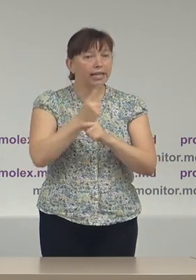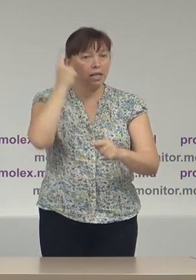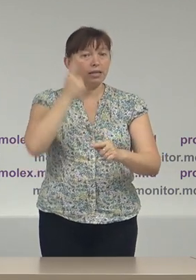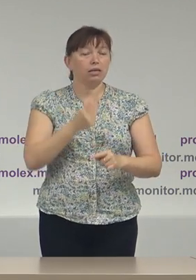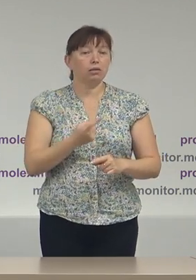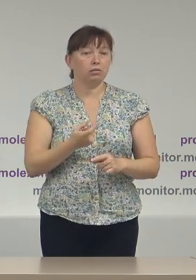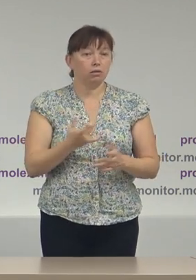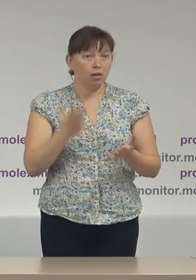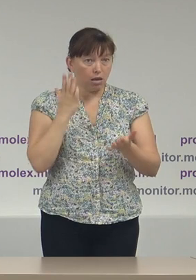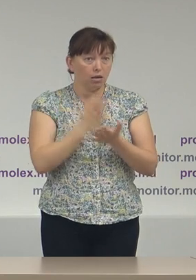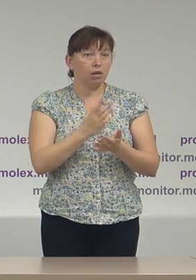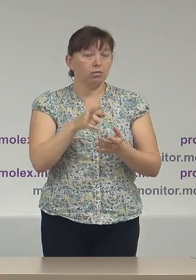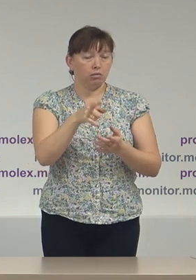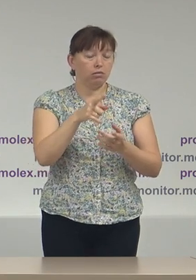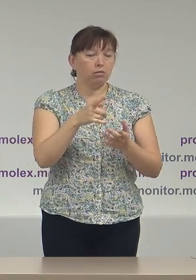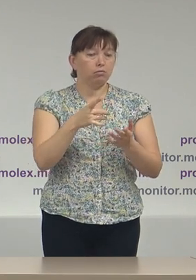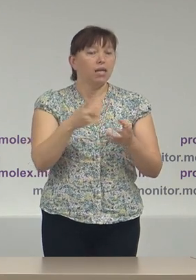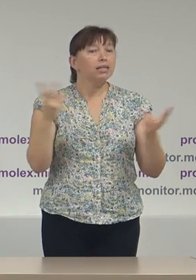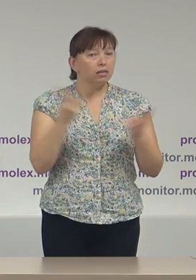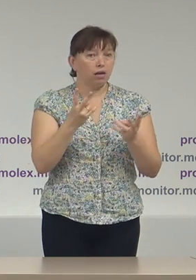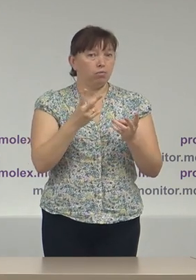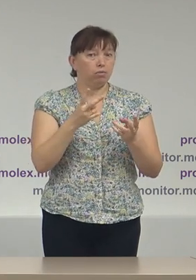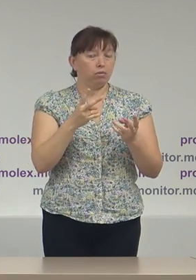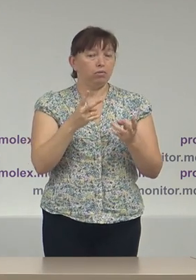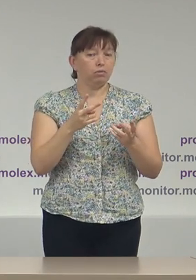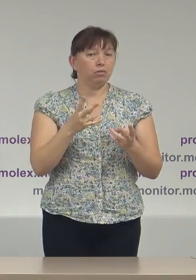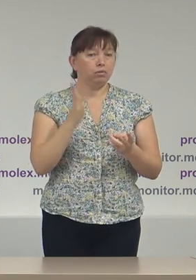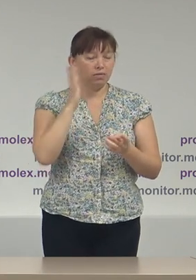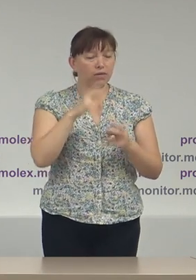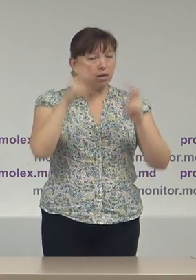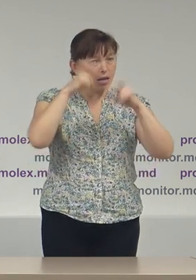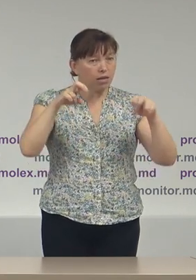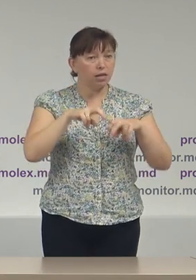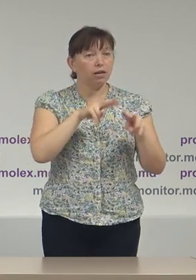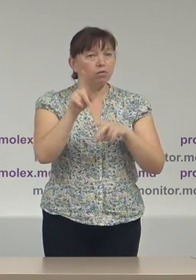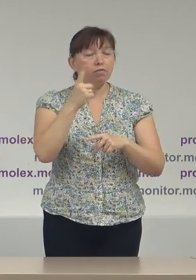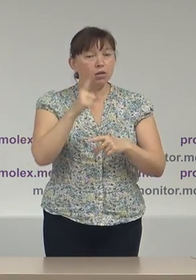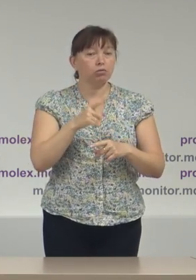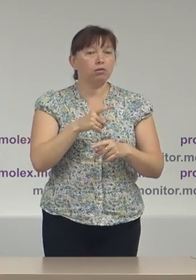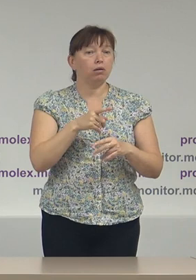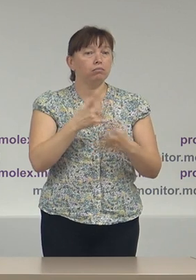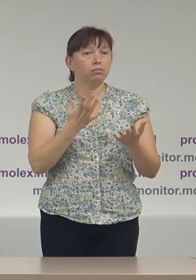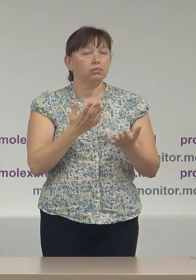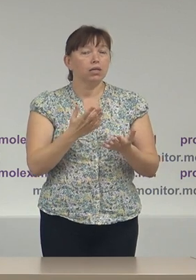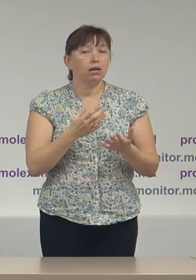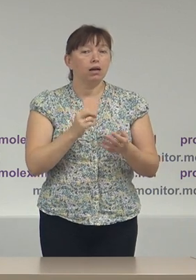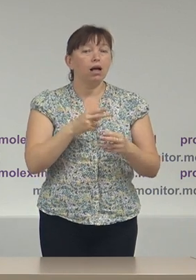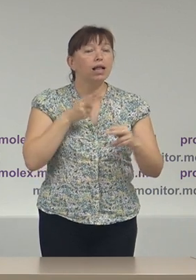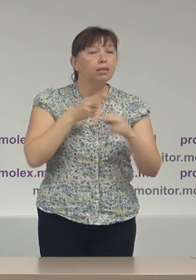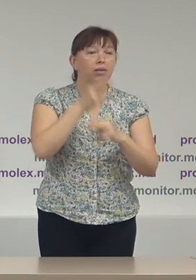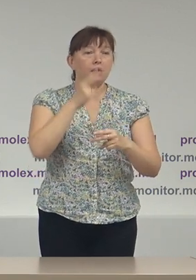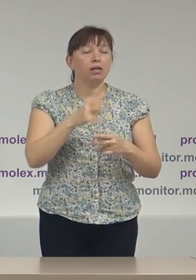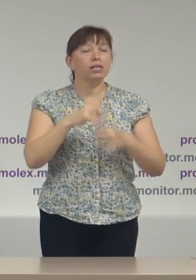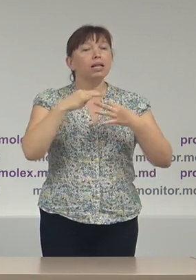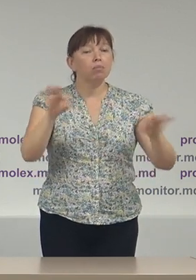este exagerată și cel mai probabil trebuie să fie revizuită pentru că limitează libertatea de exprimare a